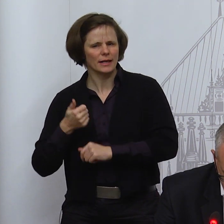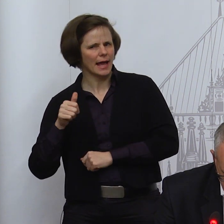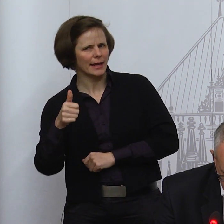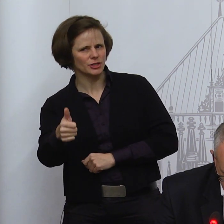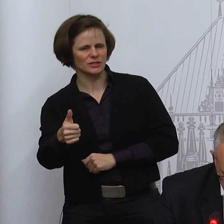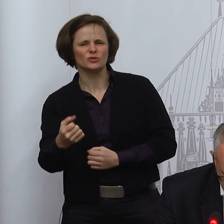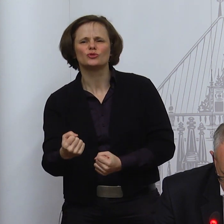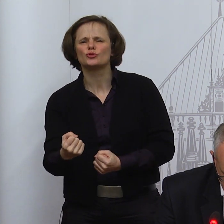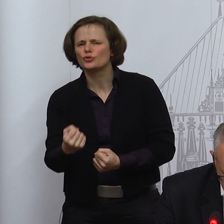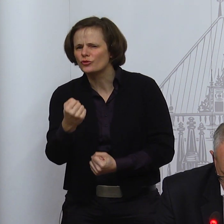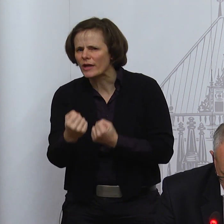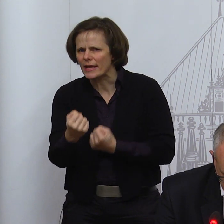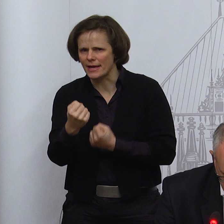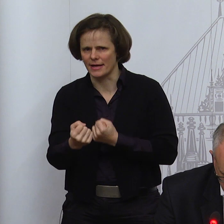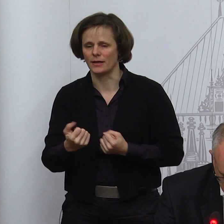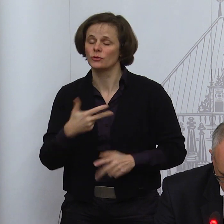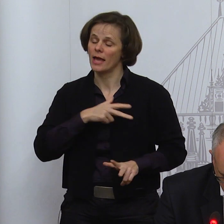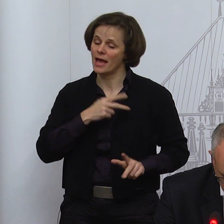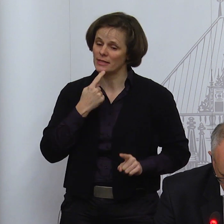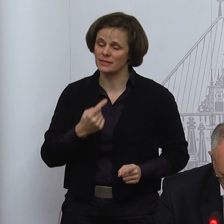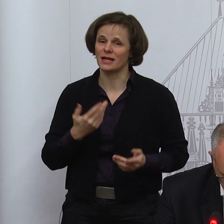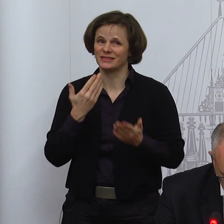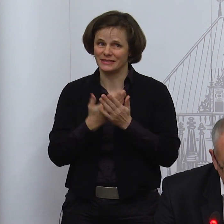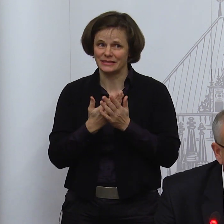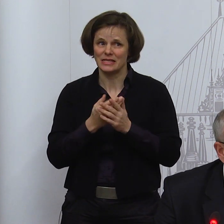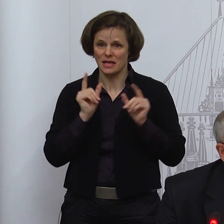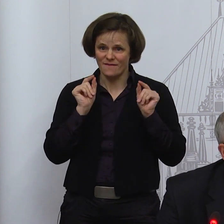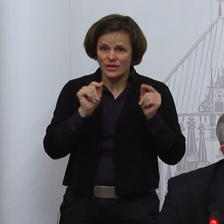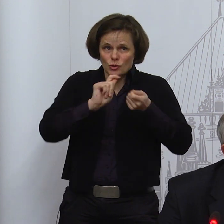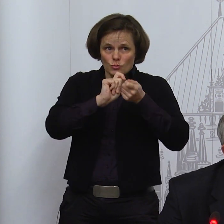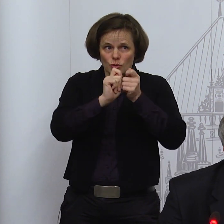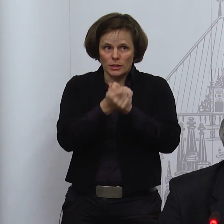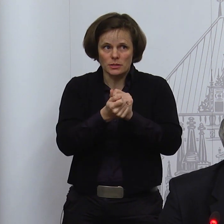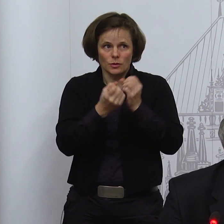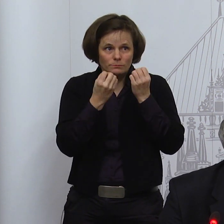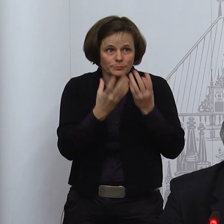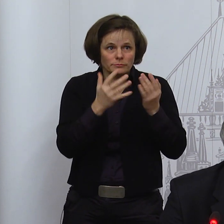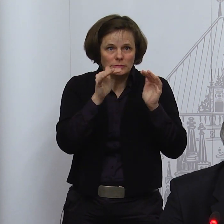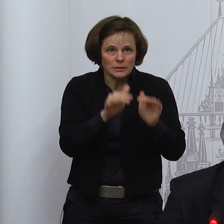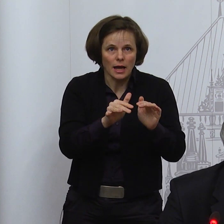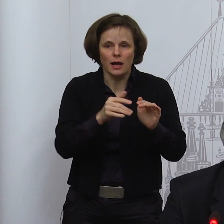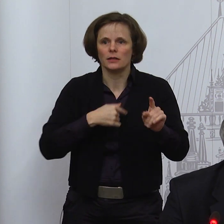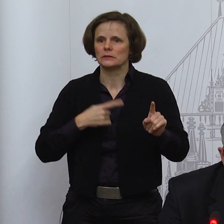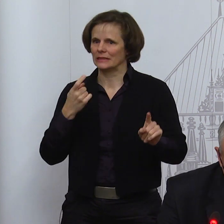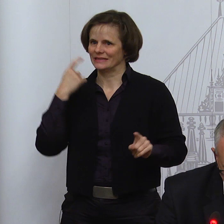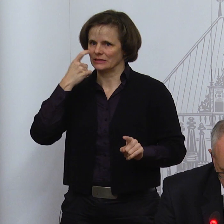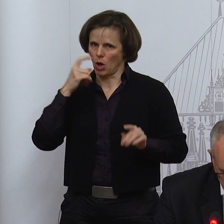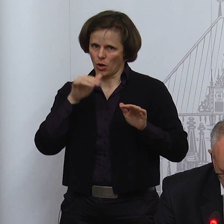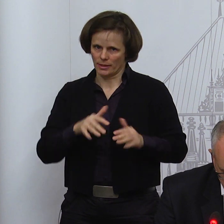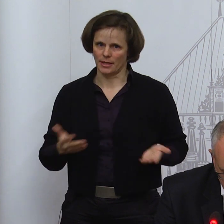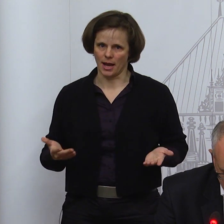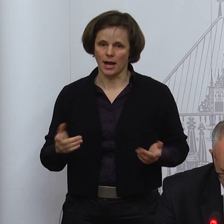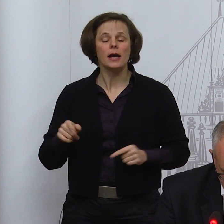ehrlich gesagt bereitet das Auftreten dieser Mutationen deutliche Sorgen, nicht nur bei der Kanzlerin,